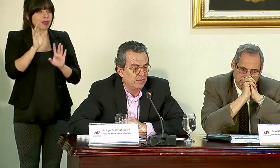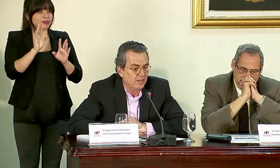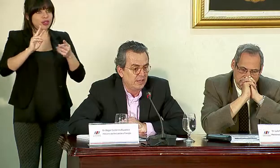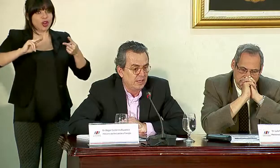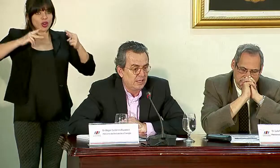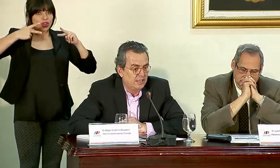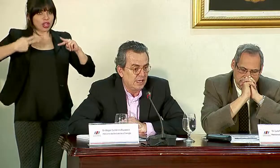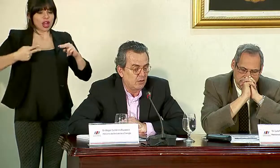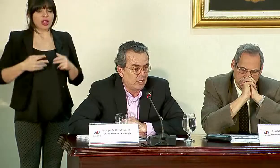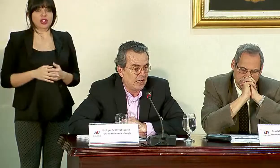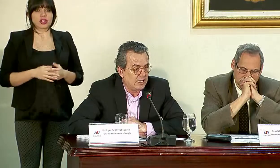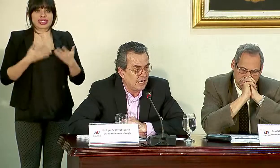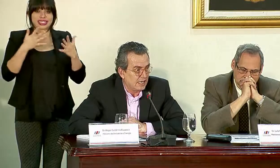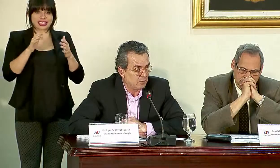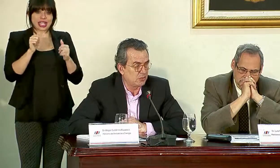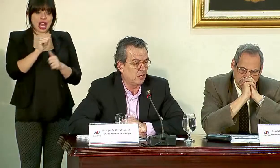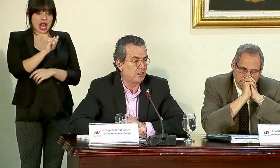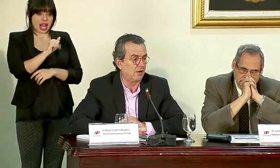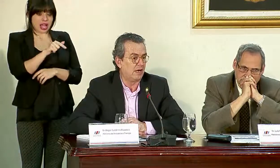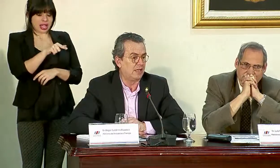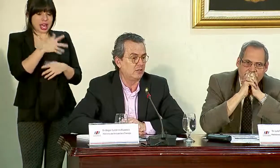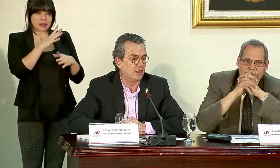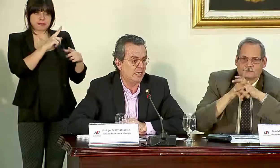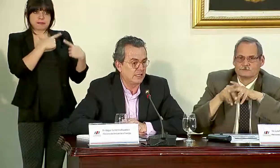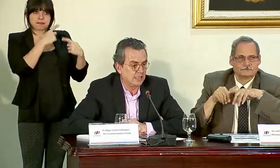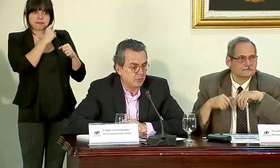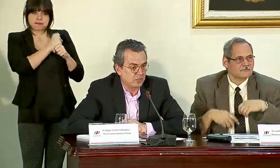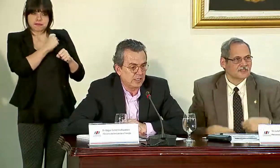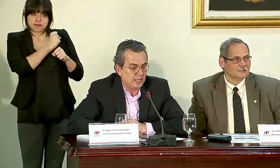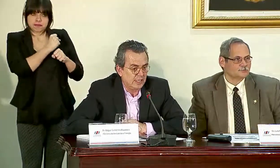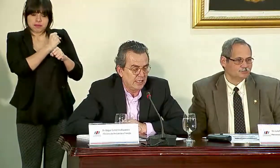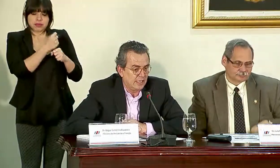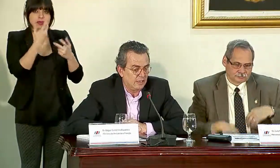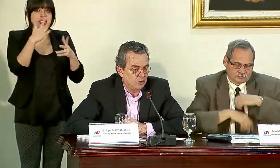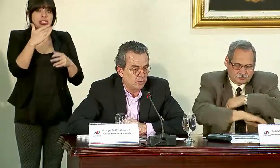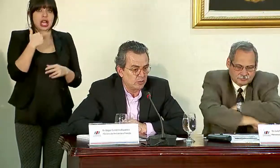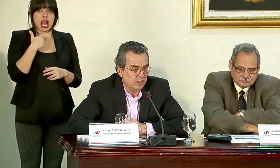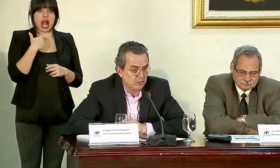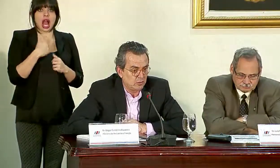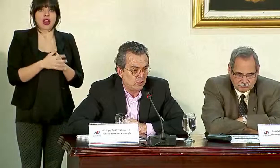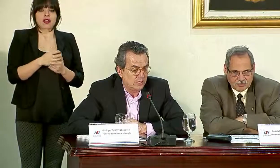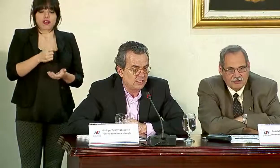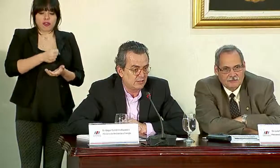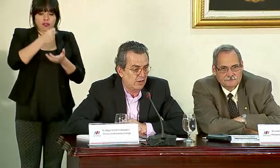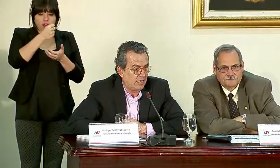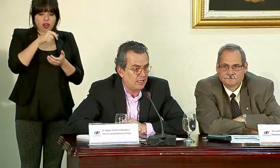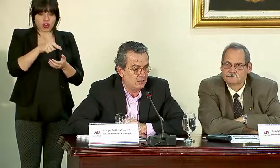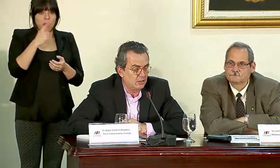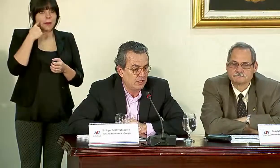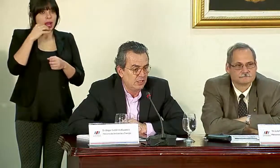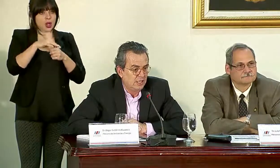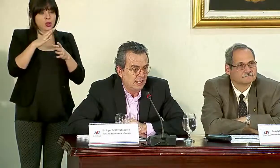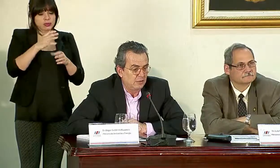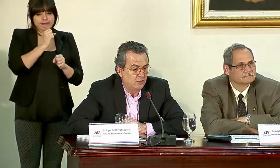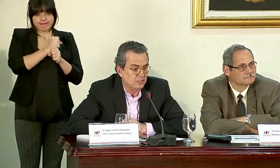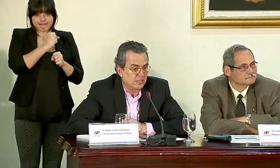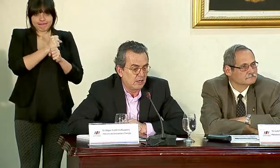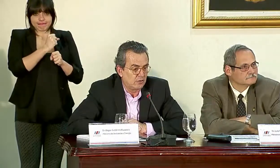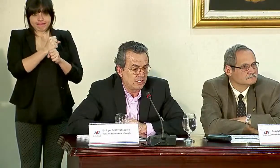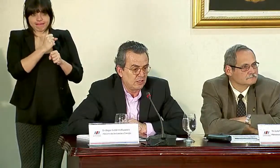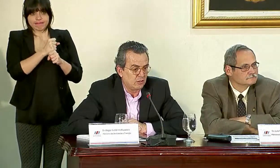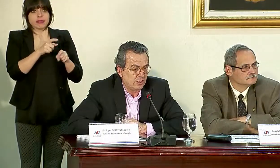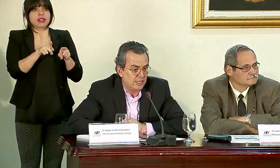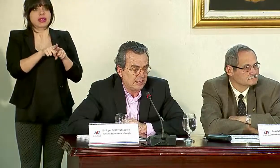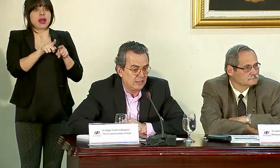contrario. Ya con el AIA hemos estado trabajando, ya tenemos los pozos de Nimoyores trabajando, hemos